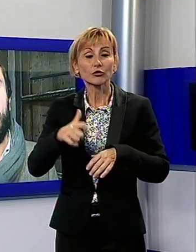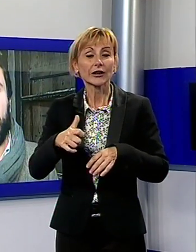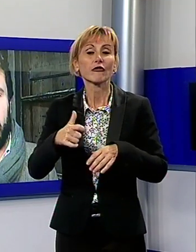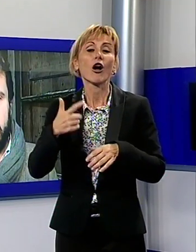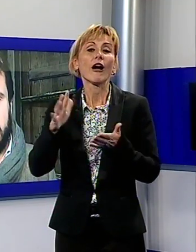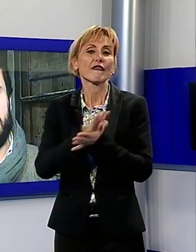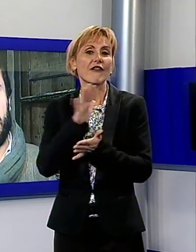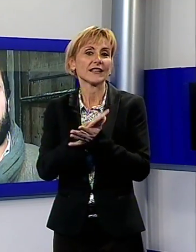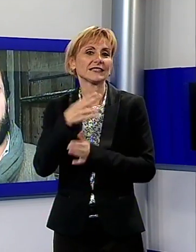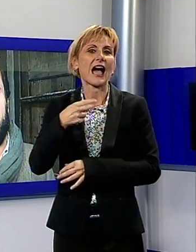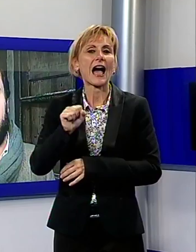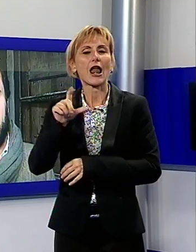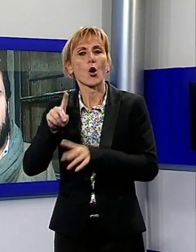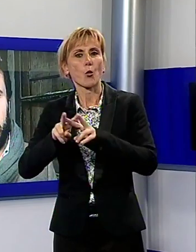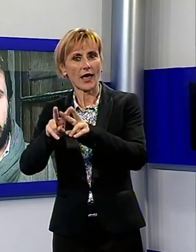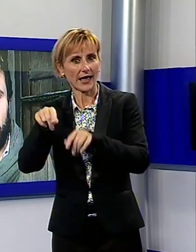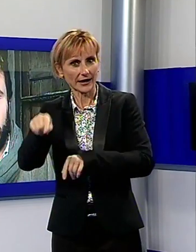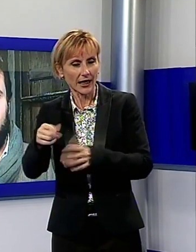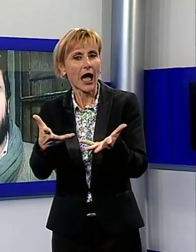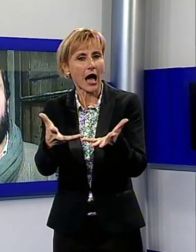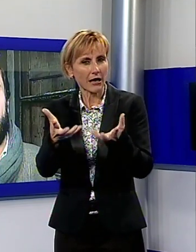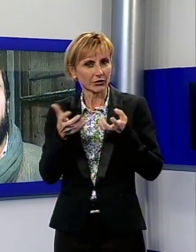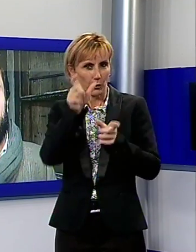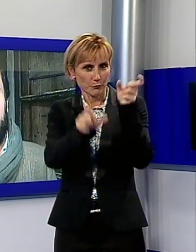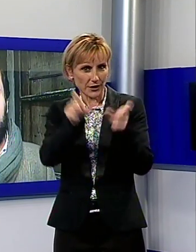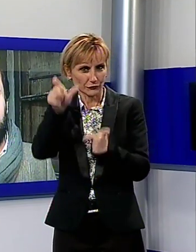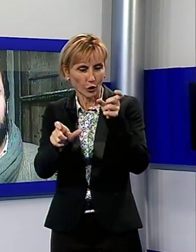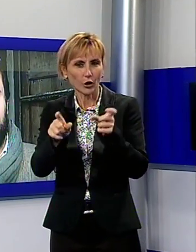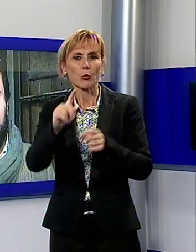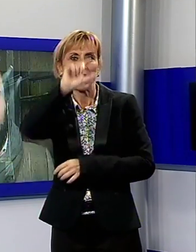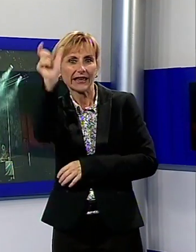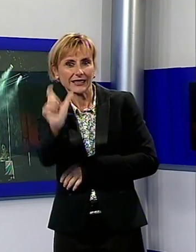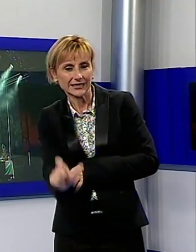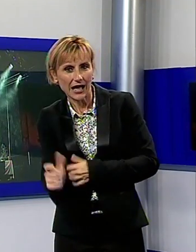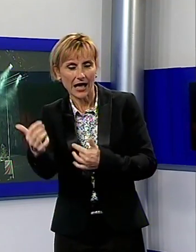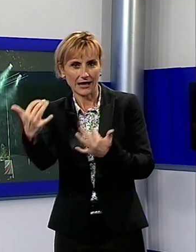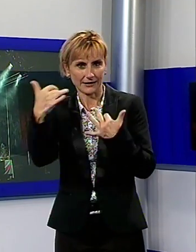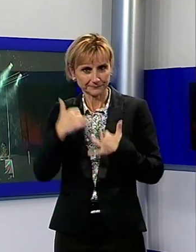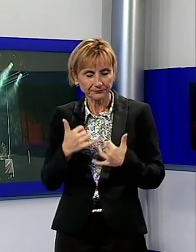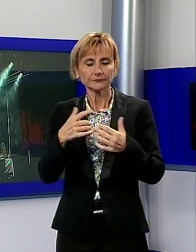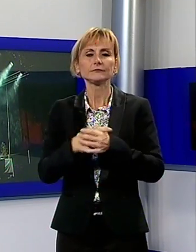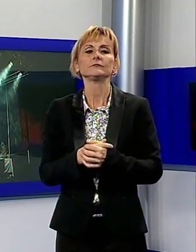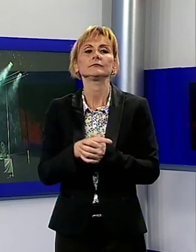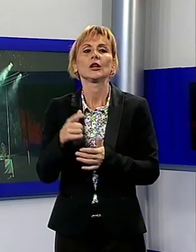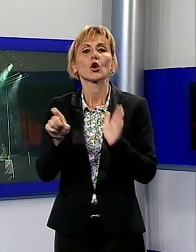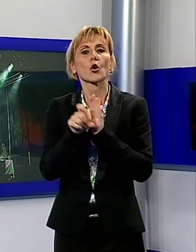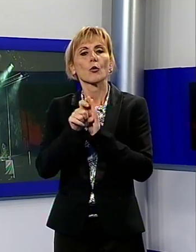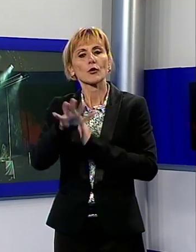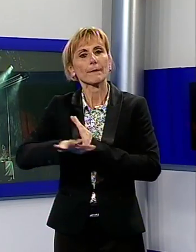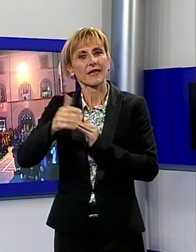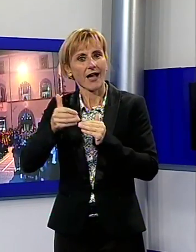una grandissima capacità di attrarre persone da tutta Italia e non solo. Nella piazza davanti il comune, come ogni anno, ha preso il via la parte